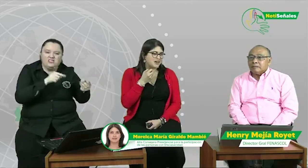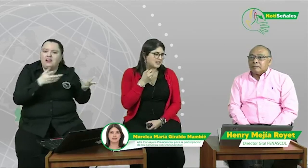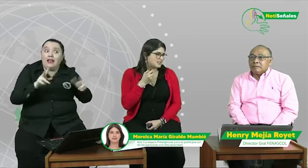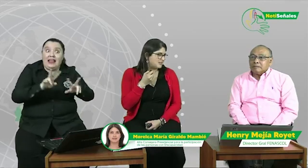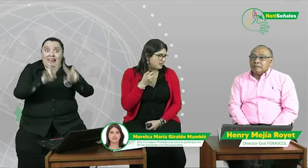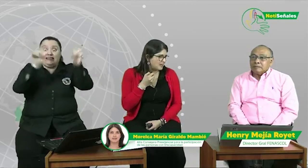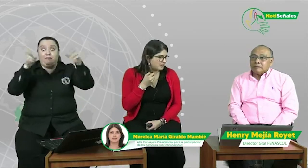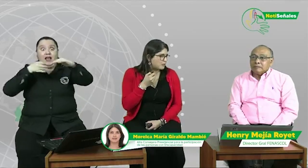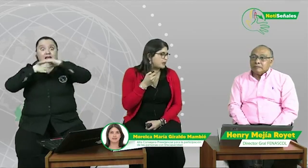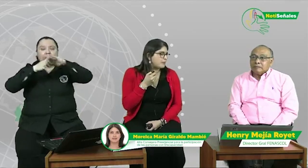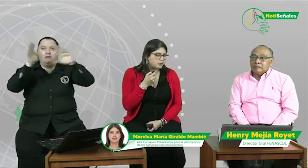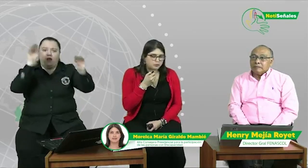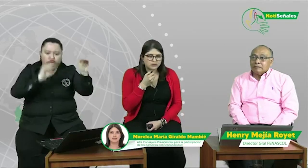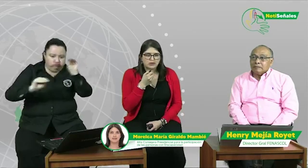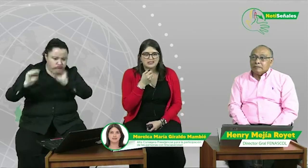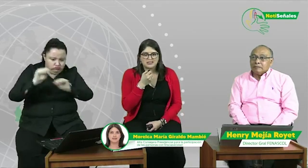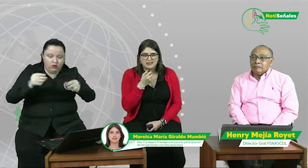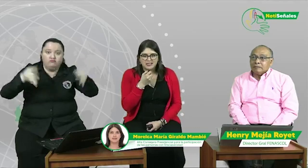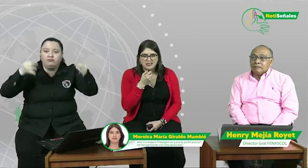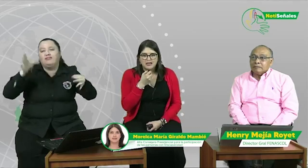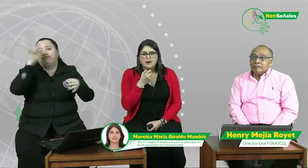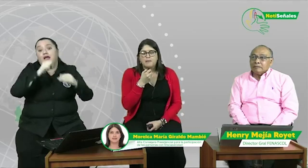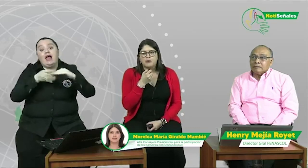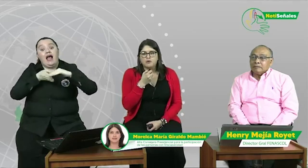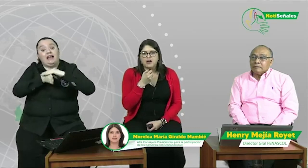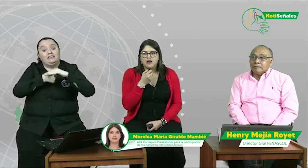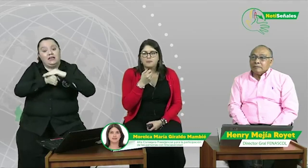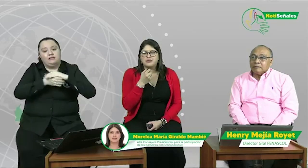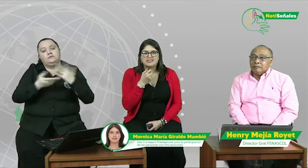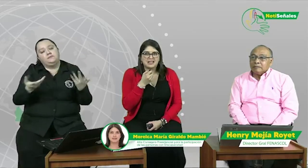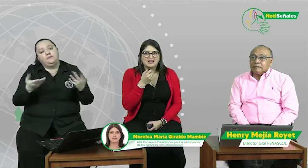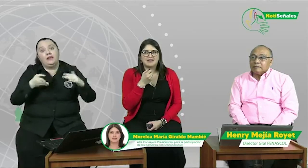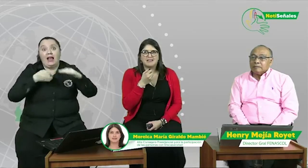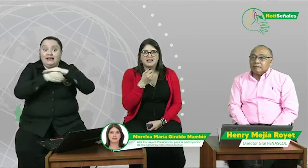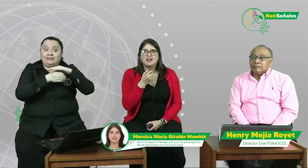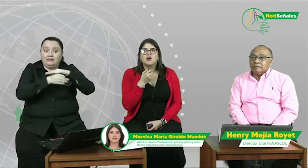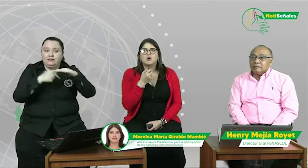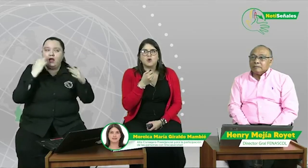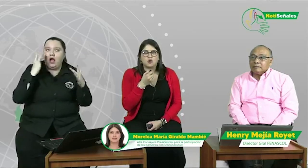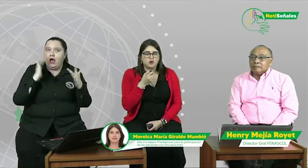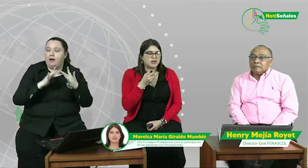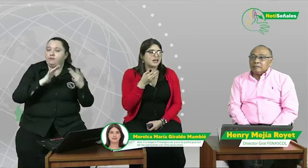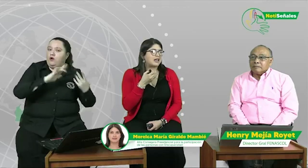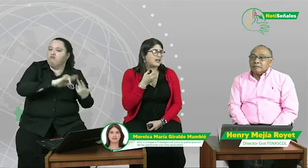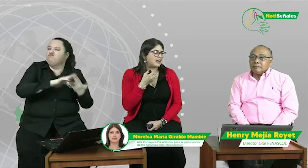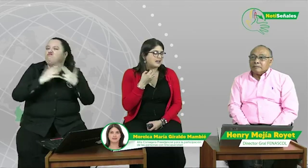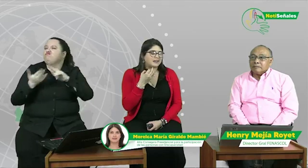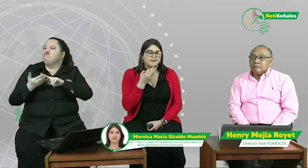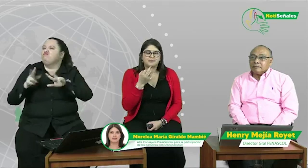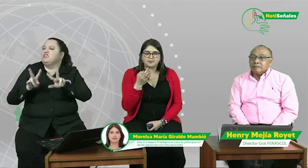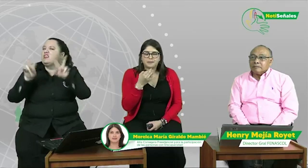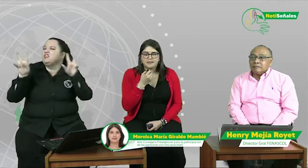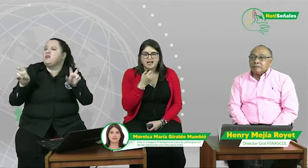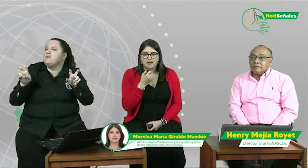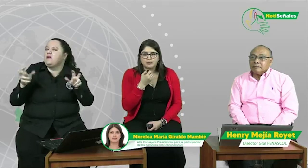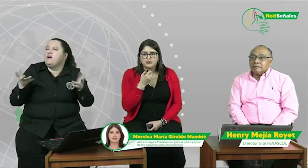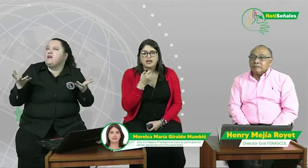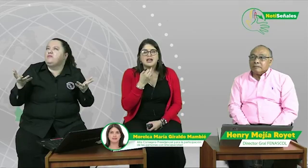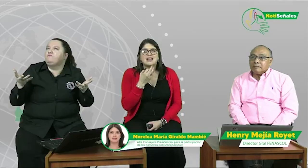accesibilidad, porque por supuesto la accesibilidad por un lado pues tiene que ver con digamos las